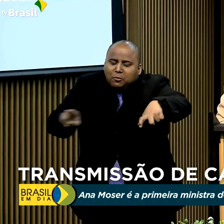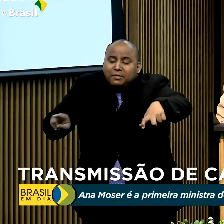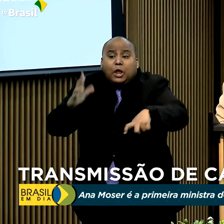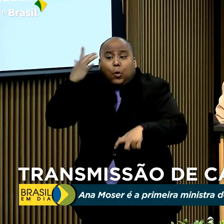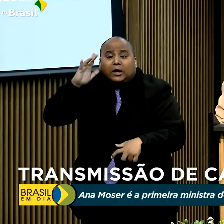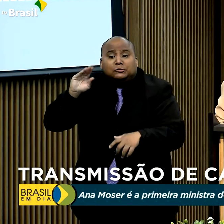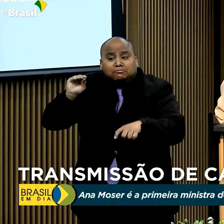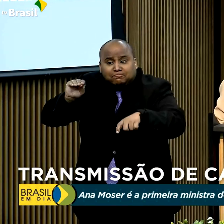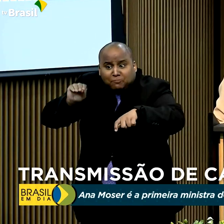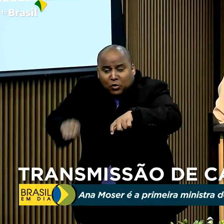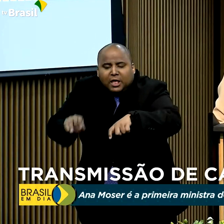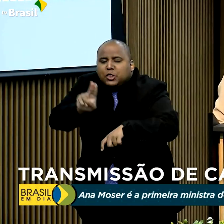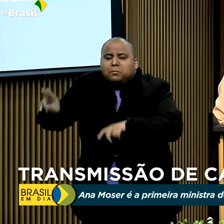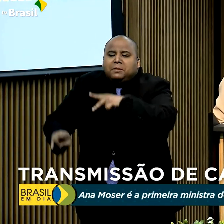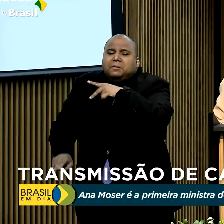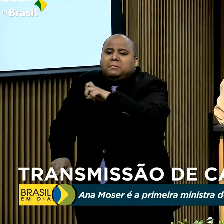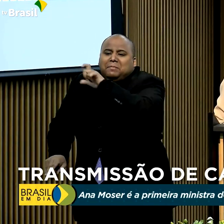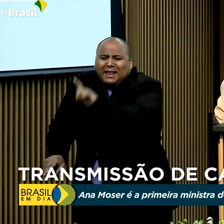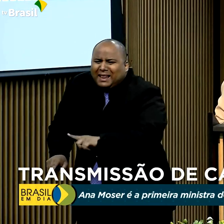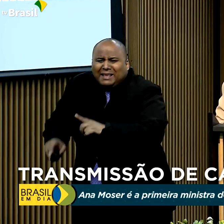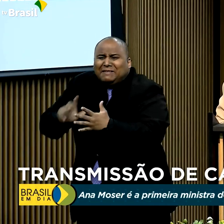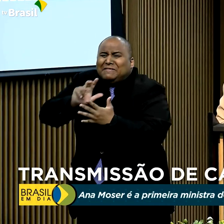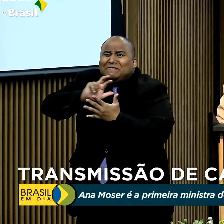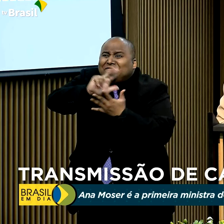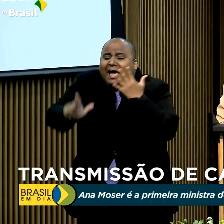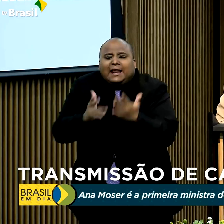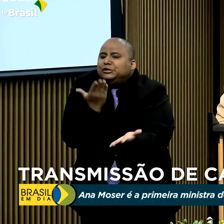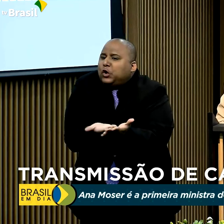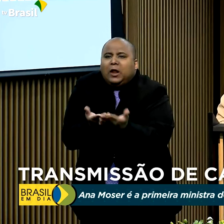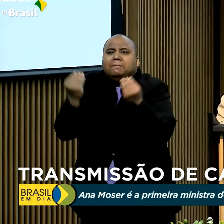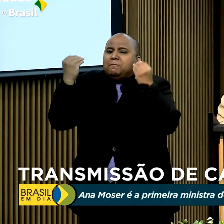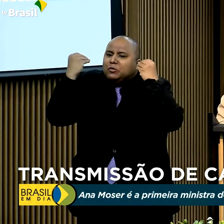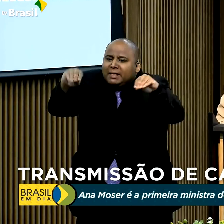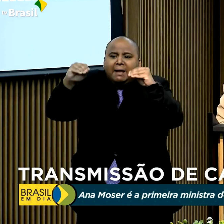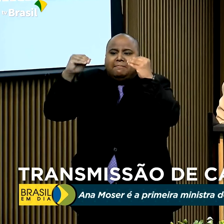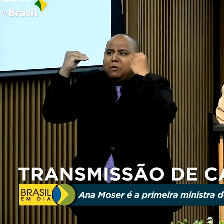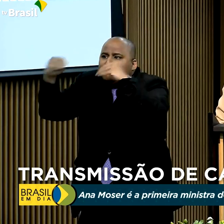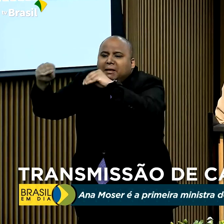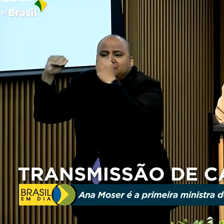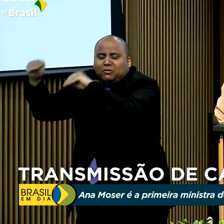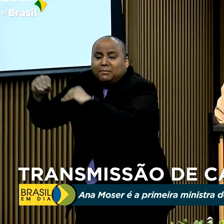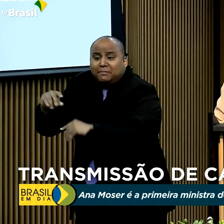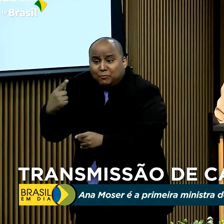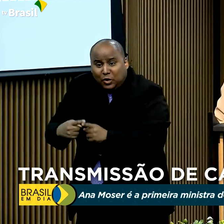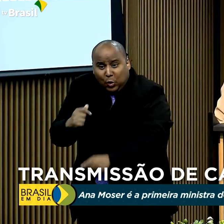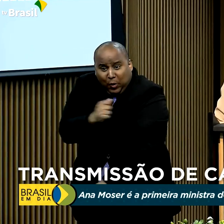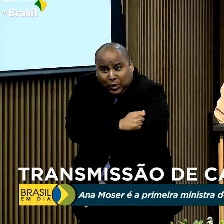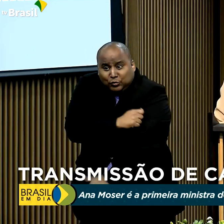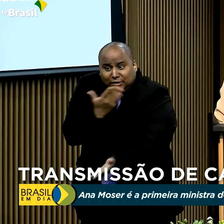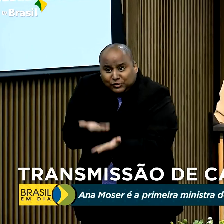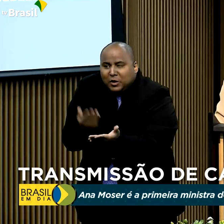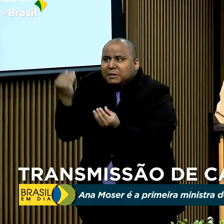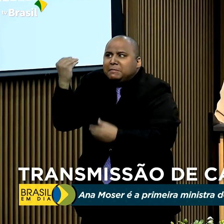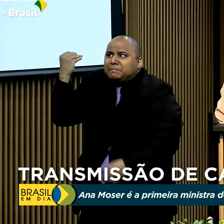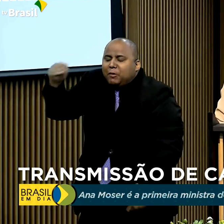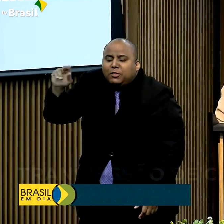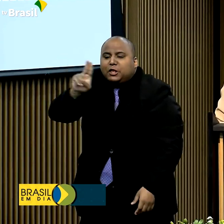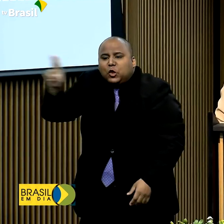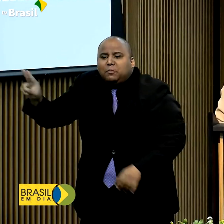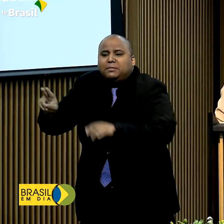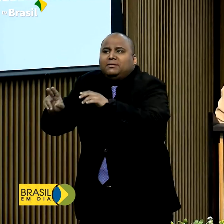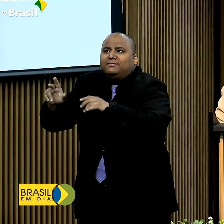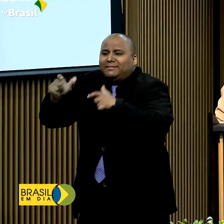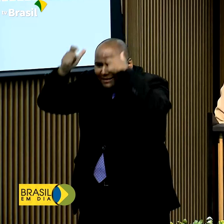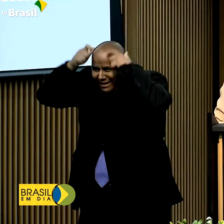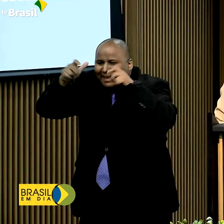do rei Pelé para muitas escolas, muitas escolas. Porque os alunos dessas escolas, ao terem o nome do